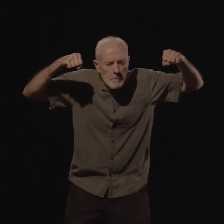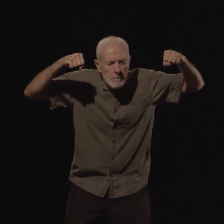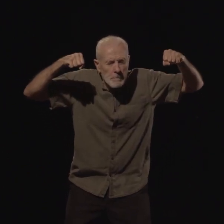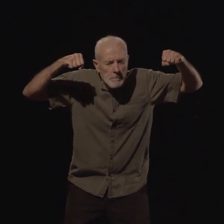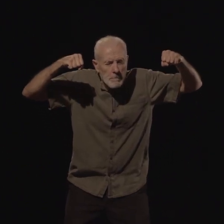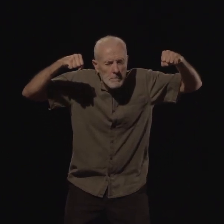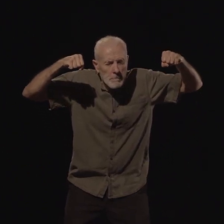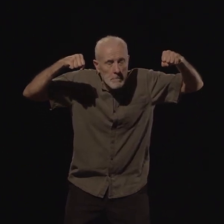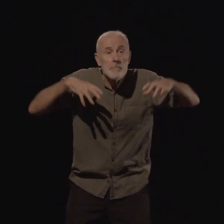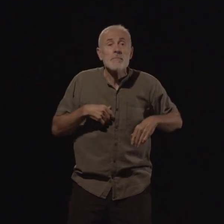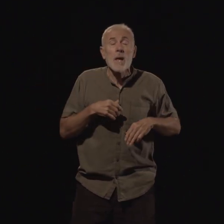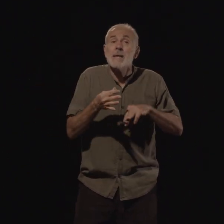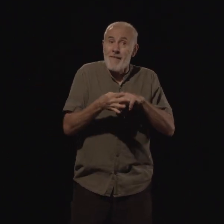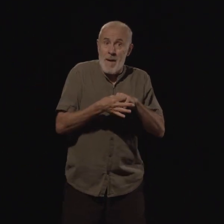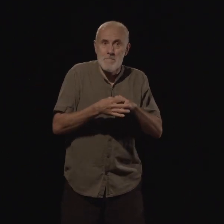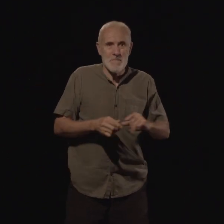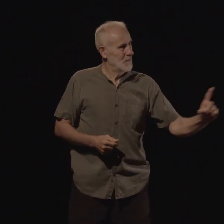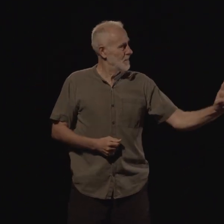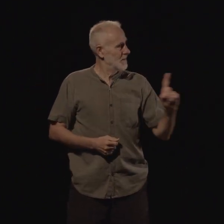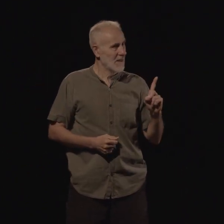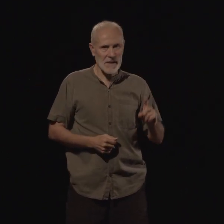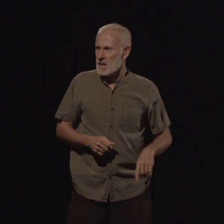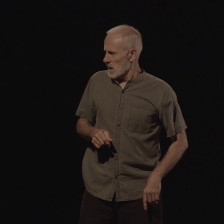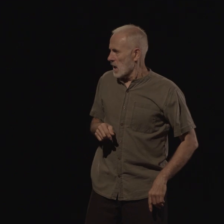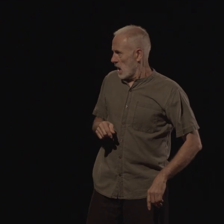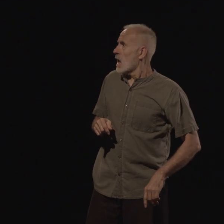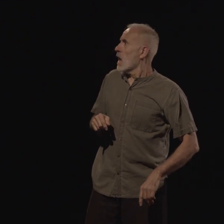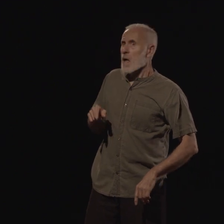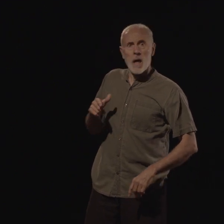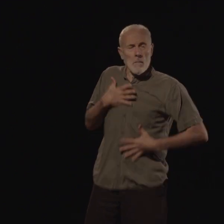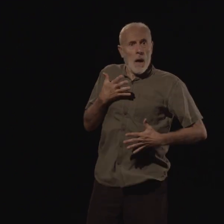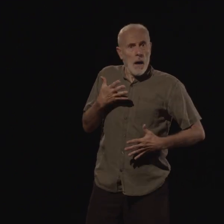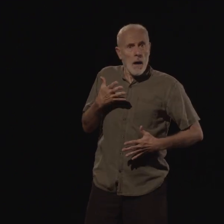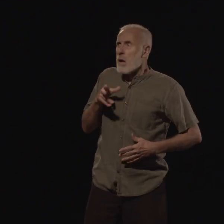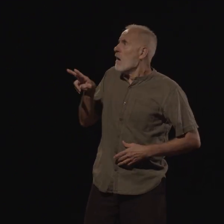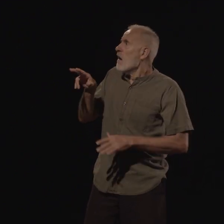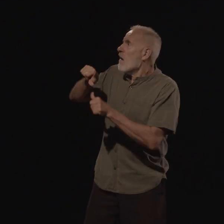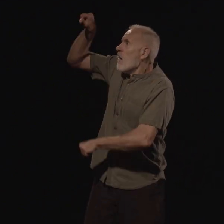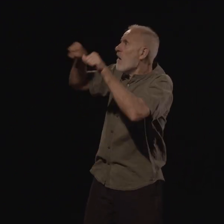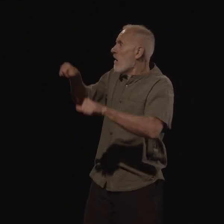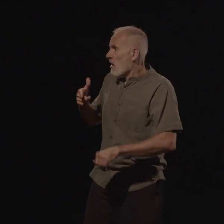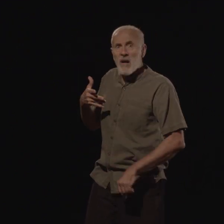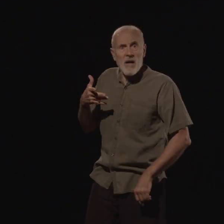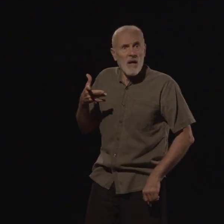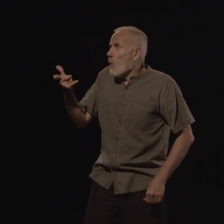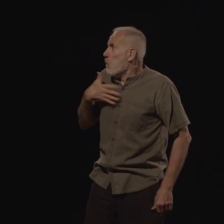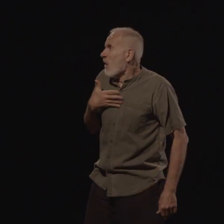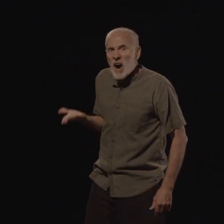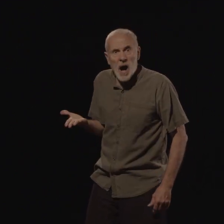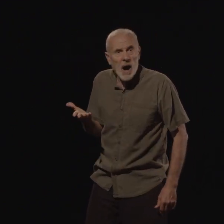Et quand sa femme vint, elle vit le papier collé sur les fenêtres et prit peur. Elle demanda, mais enfin, c'est